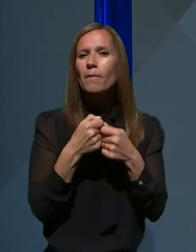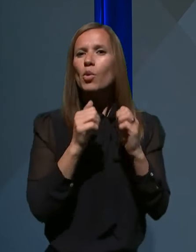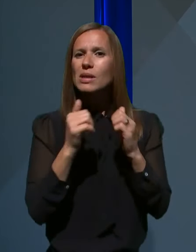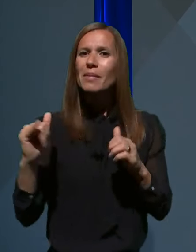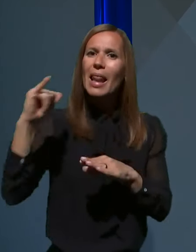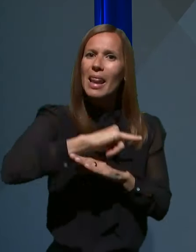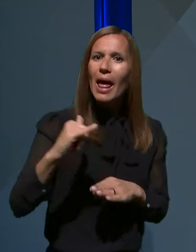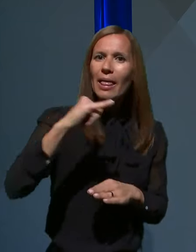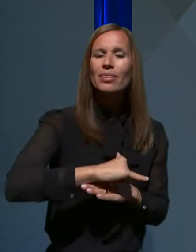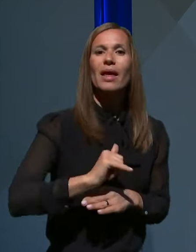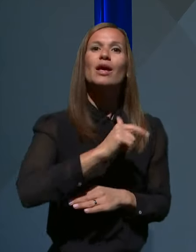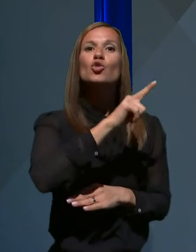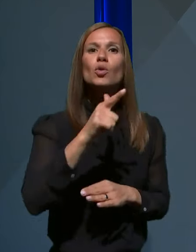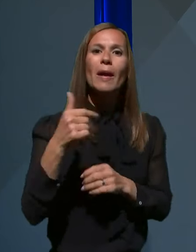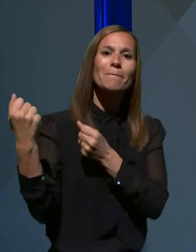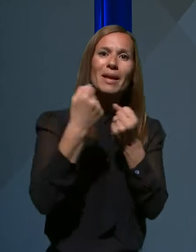prevoze za vrnitev domov.